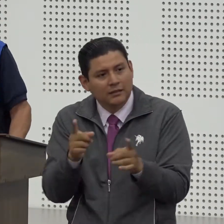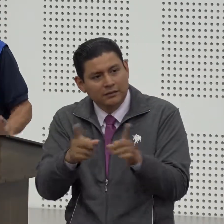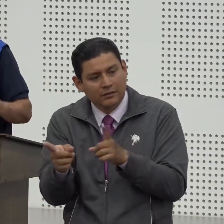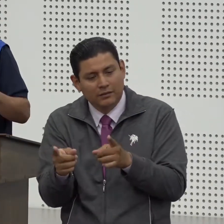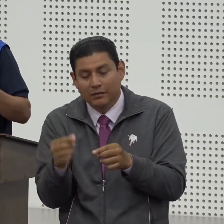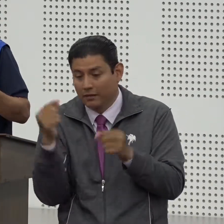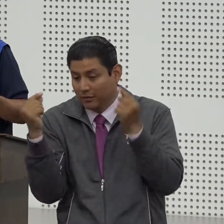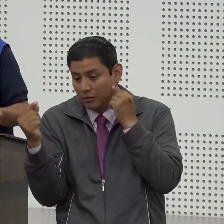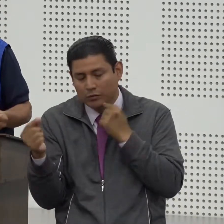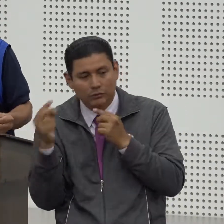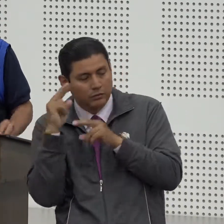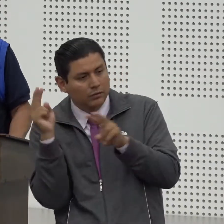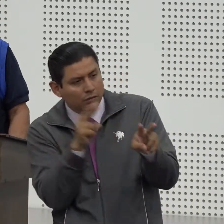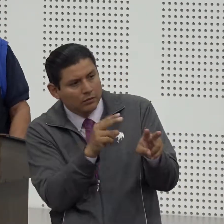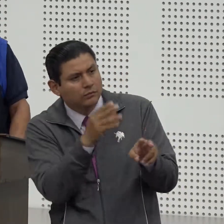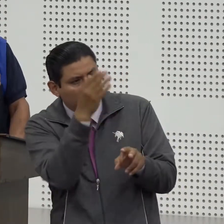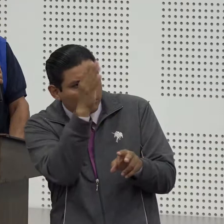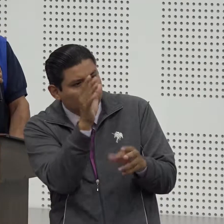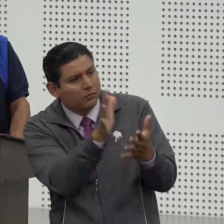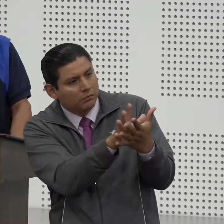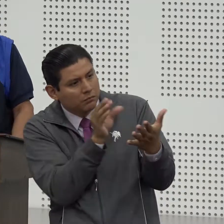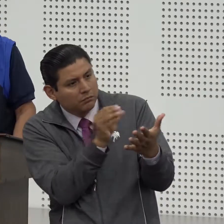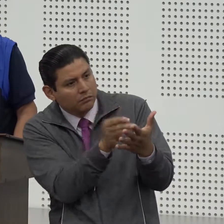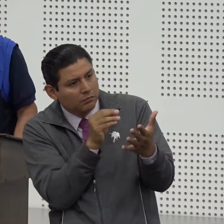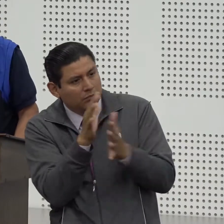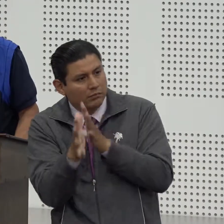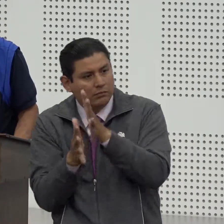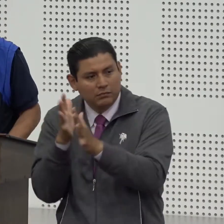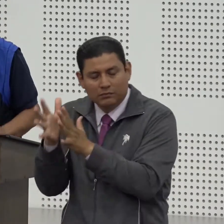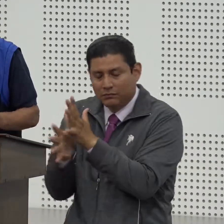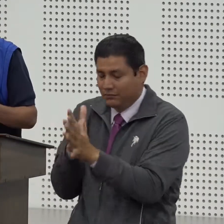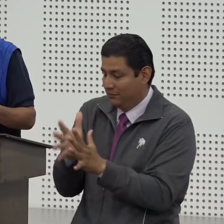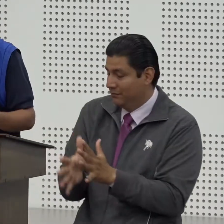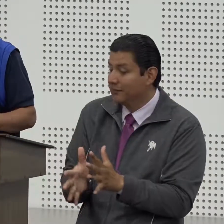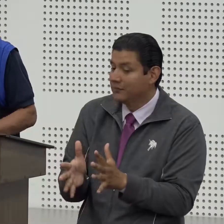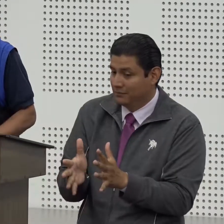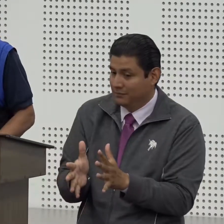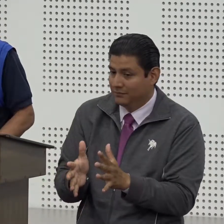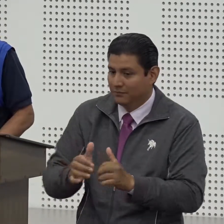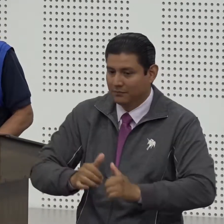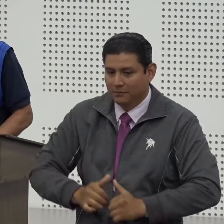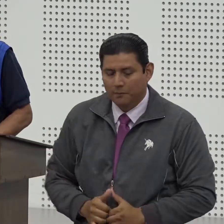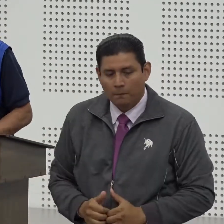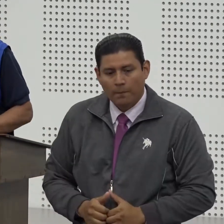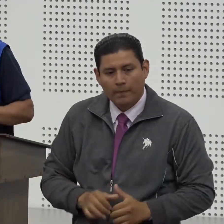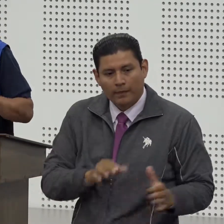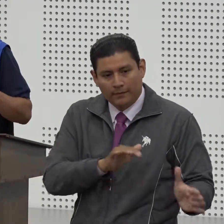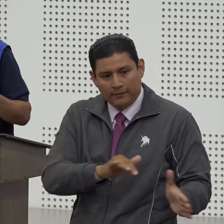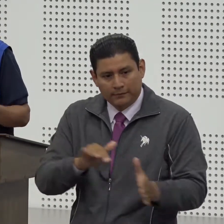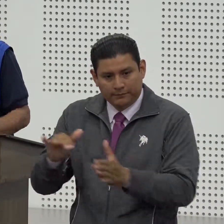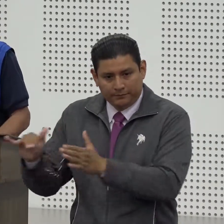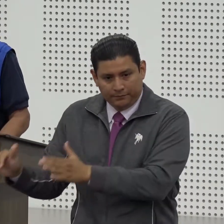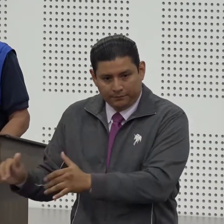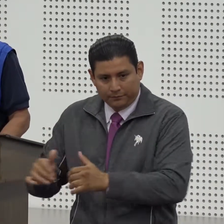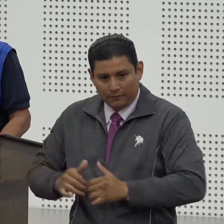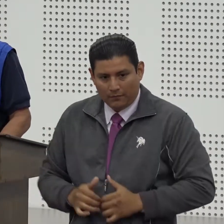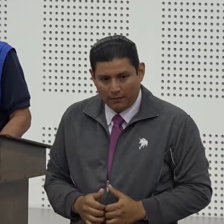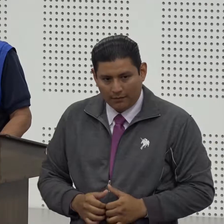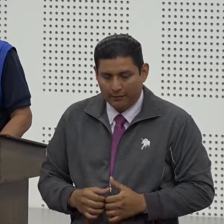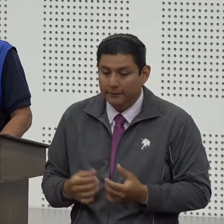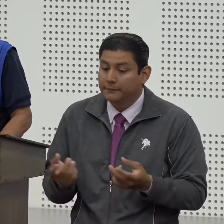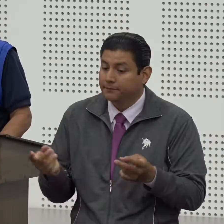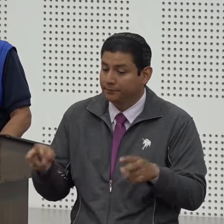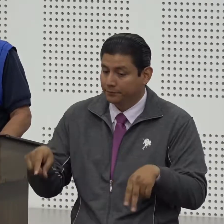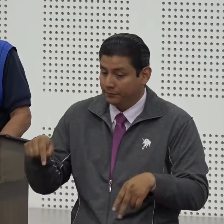auditiva o aprendieron también la cultura sorda luego tenemos justamente hay que ser conscientes de la contraparte del estado